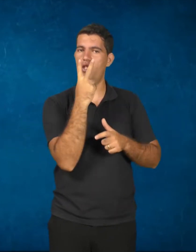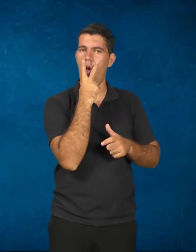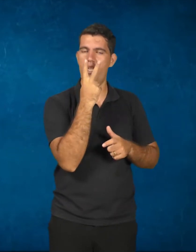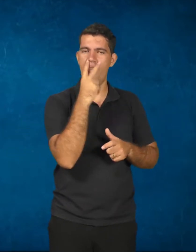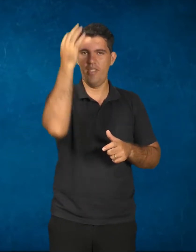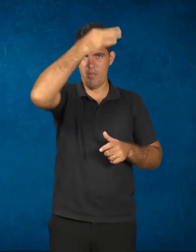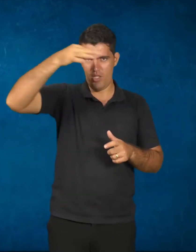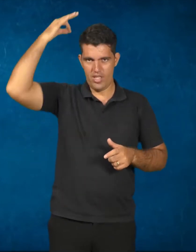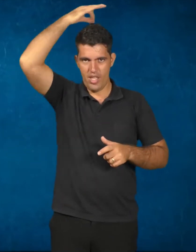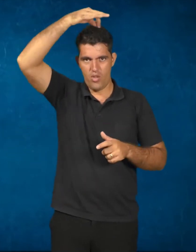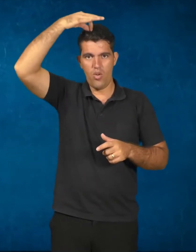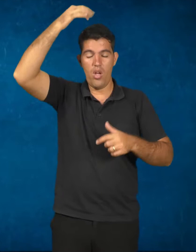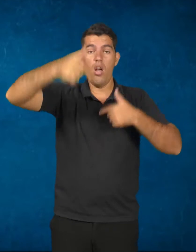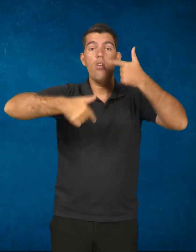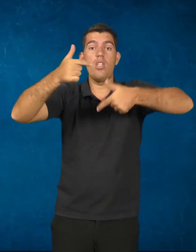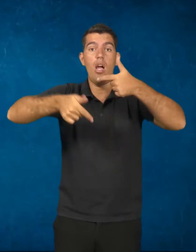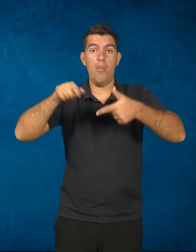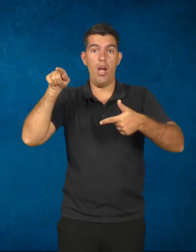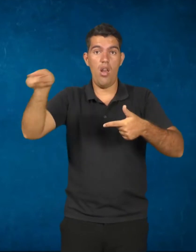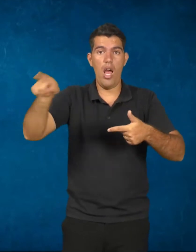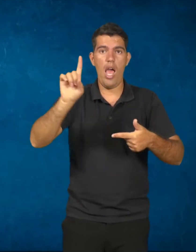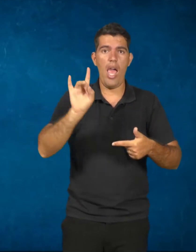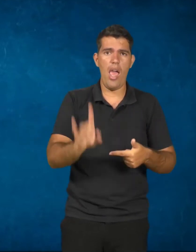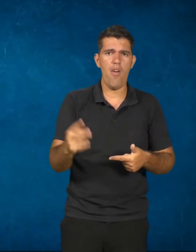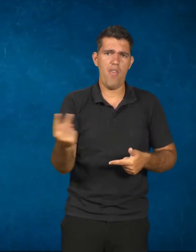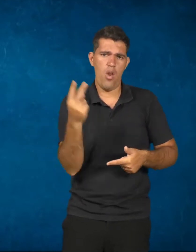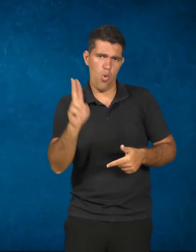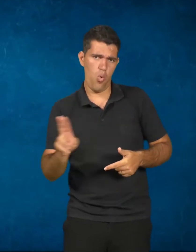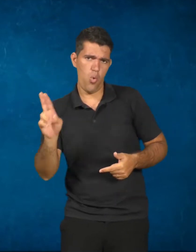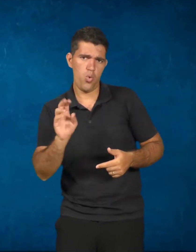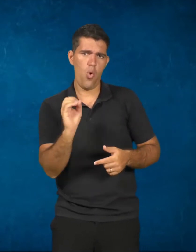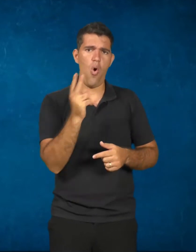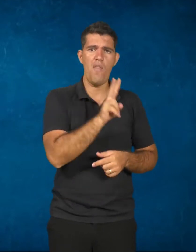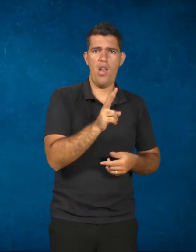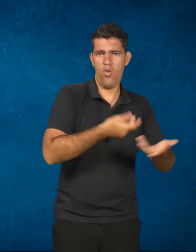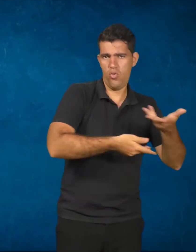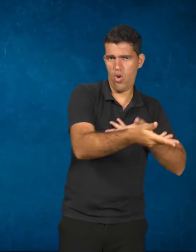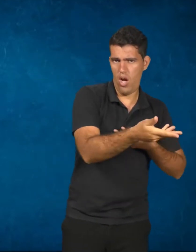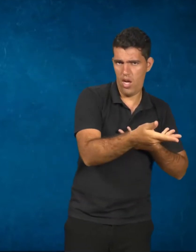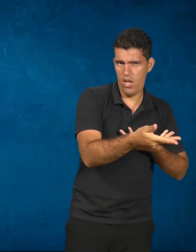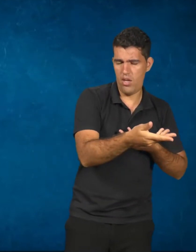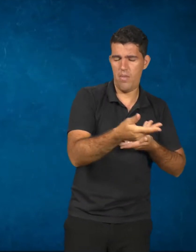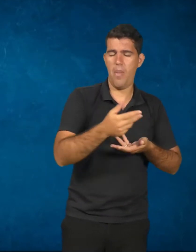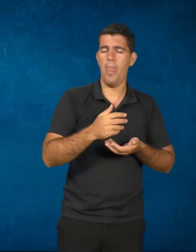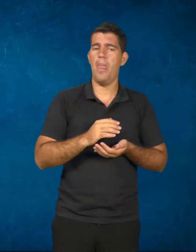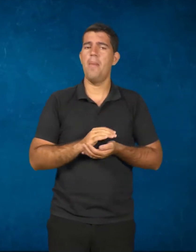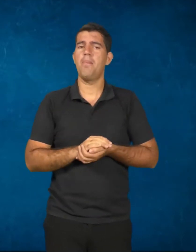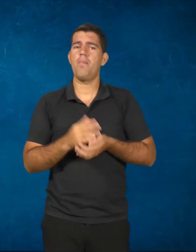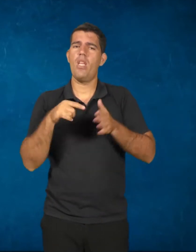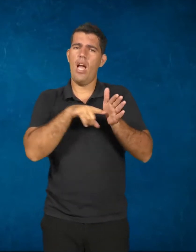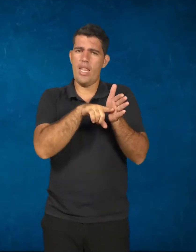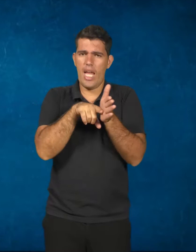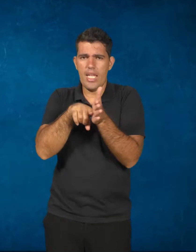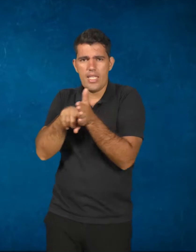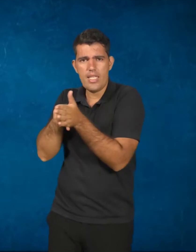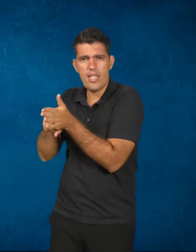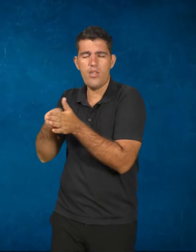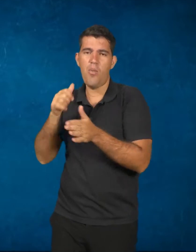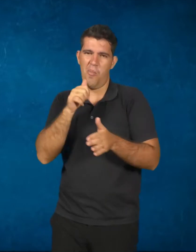paneleiras seria um valor de uso ou seria um valor de troca? Analisando, as paneleiras, elas